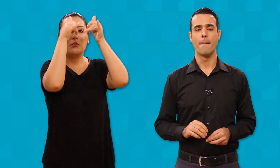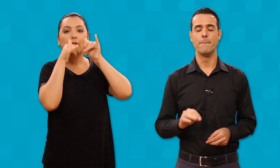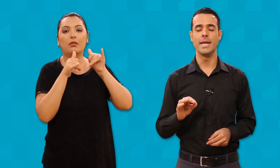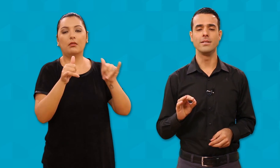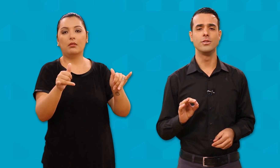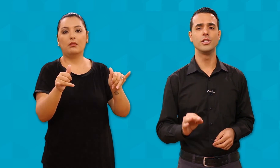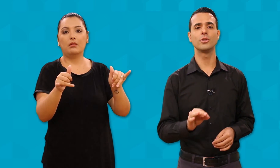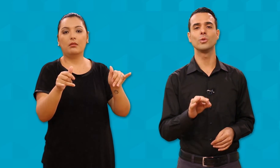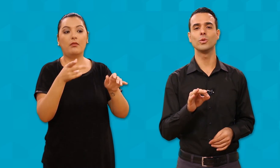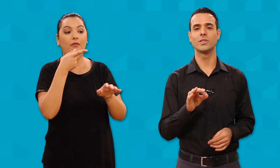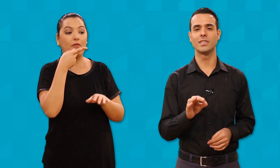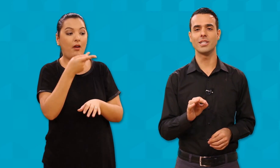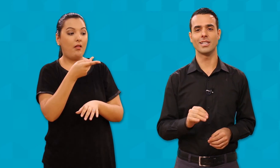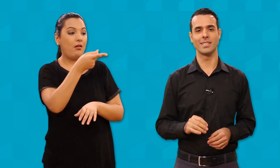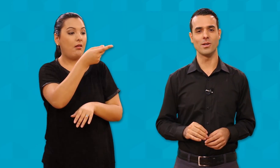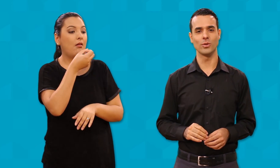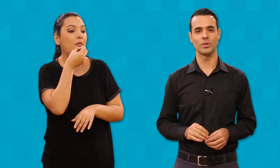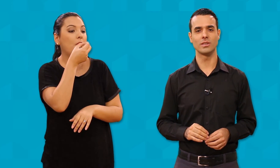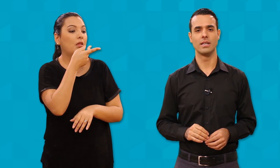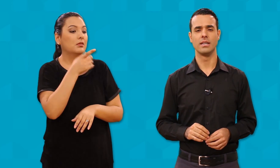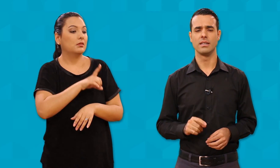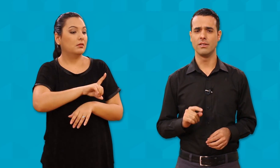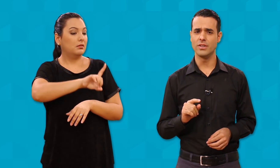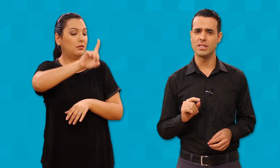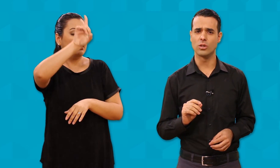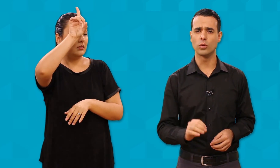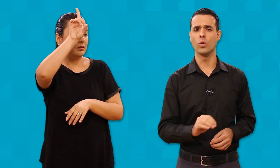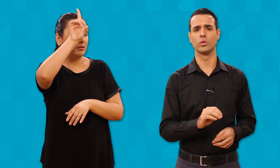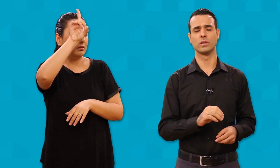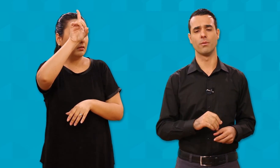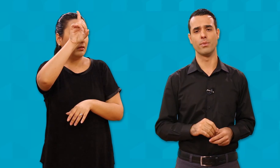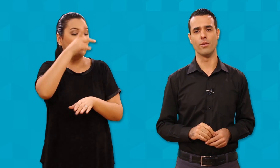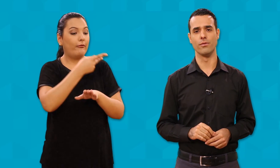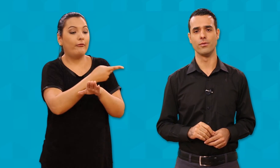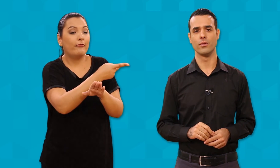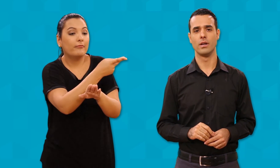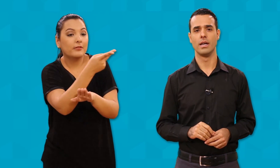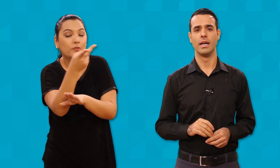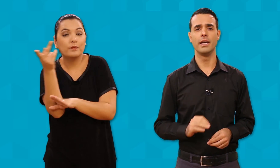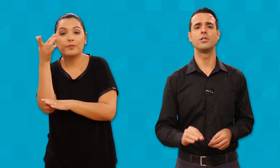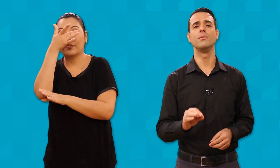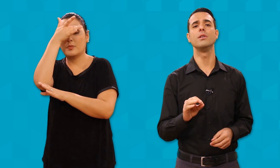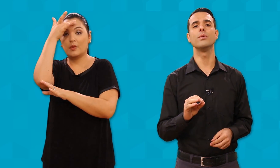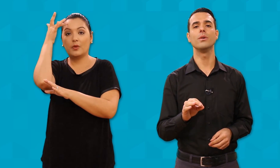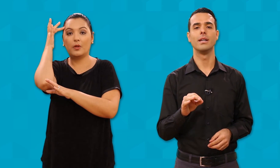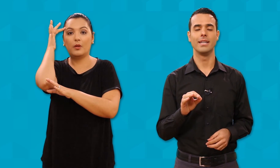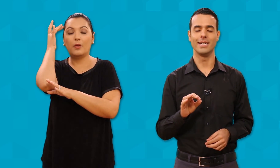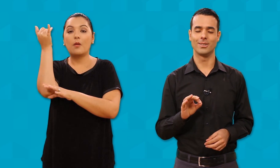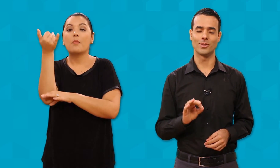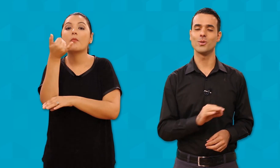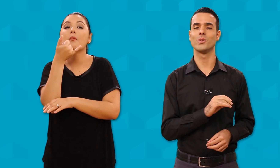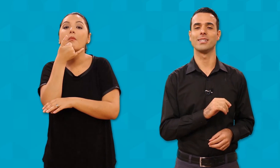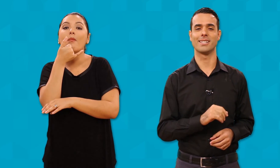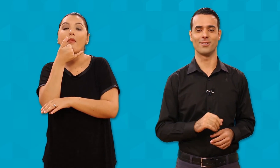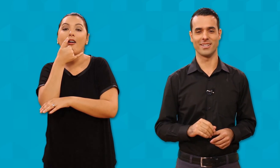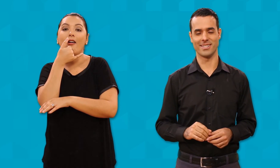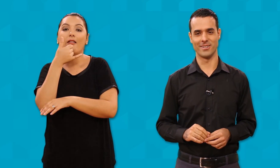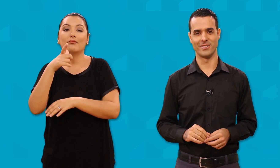Bendito seja Deus que visitou o seu povo, redimiu e trouxe salvação.